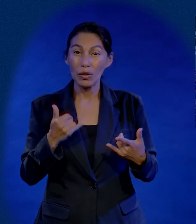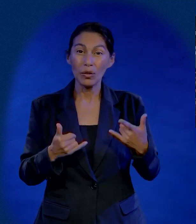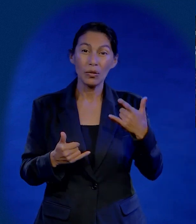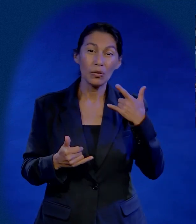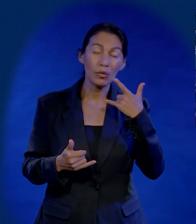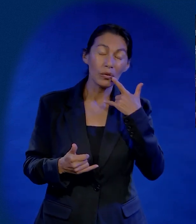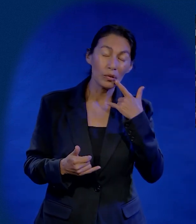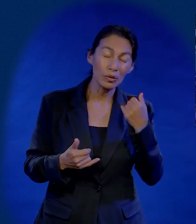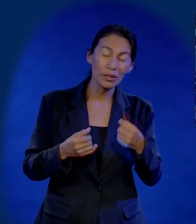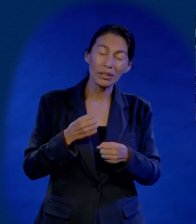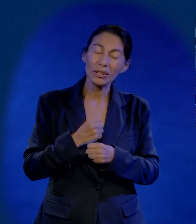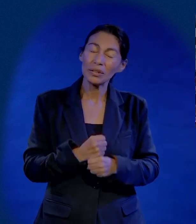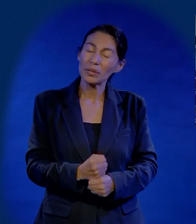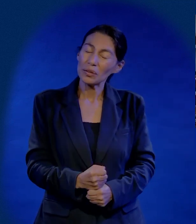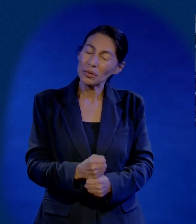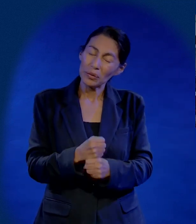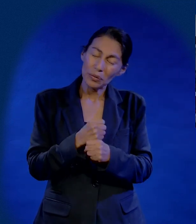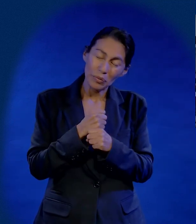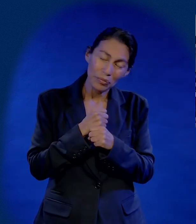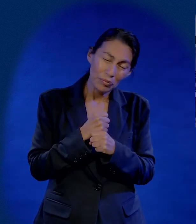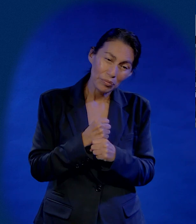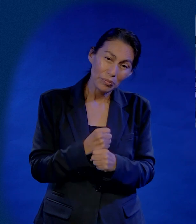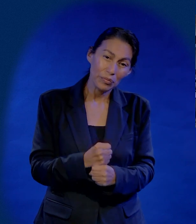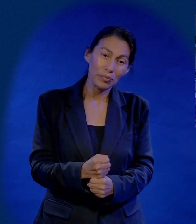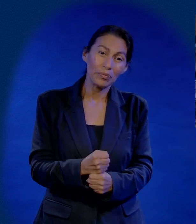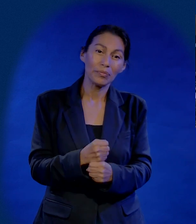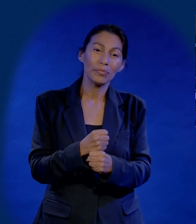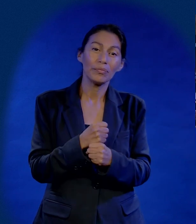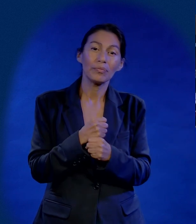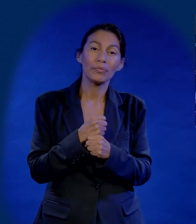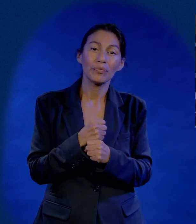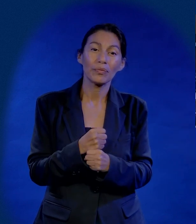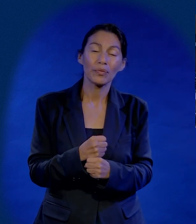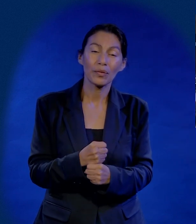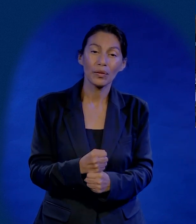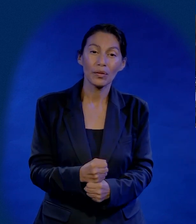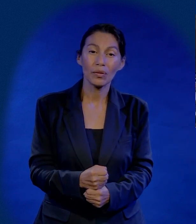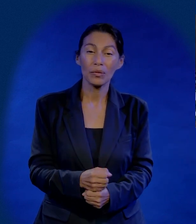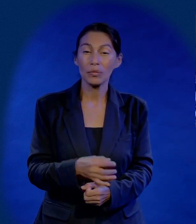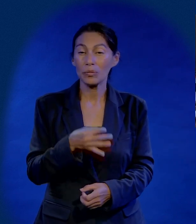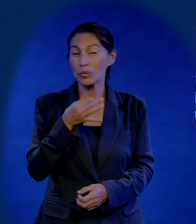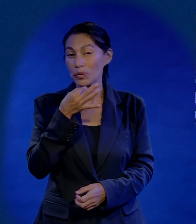En nuestras luchas En el dolor